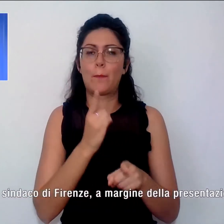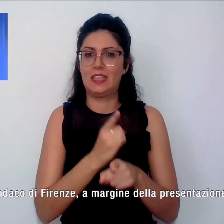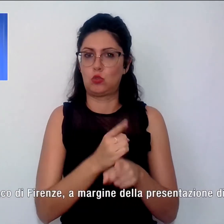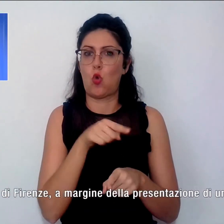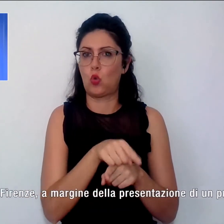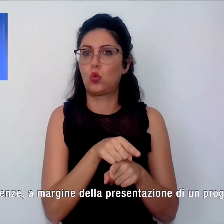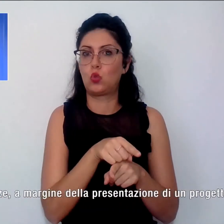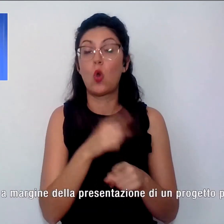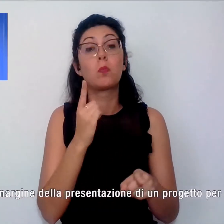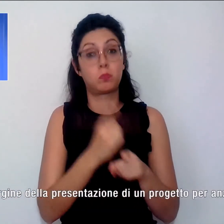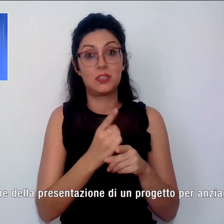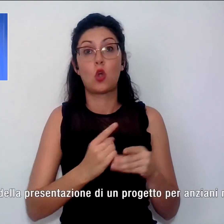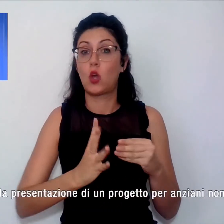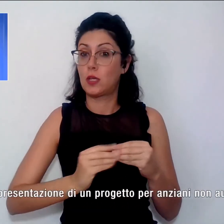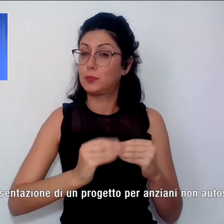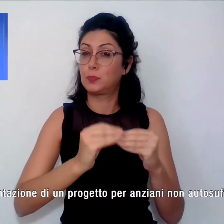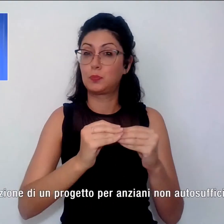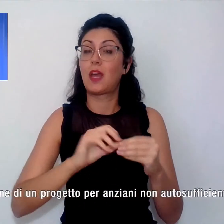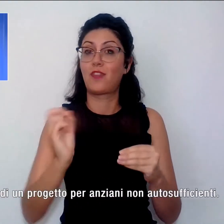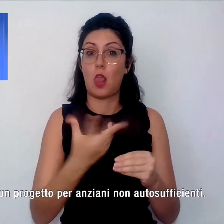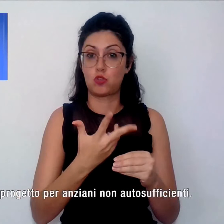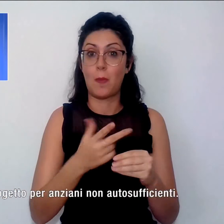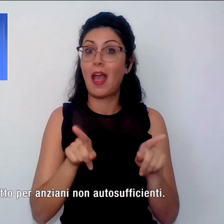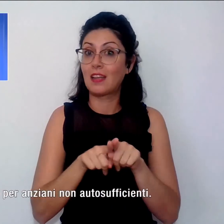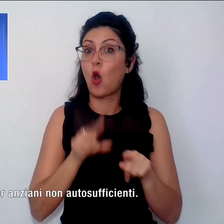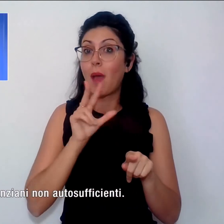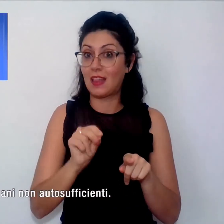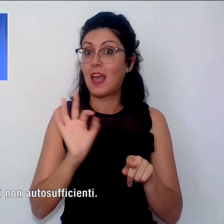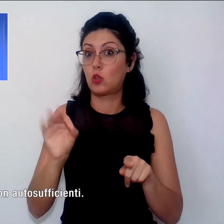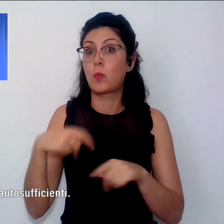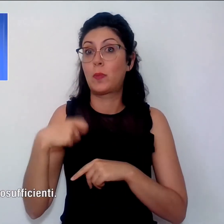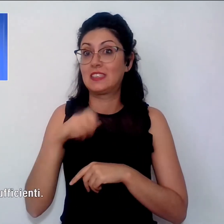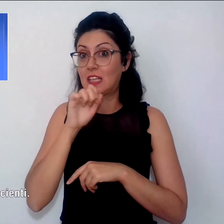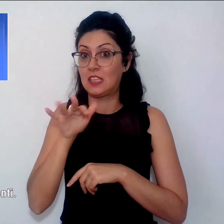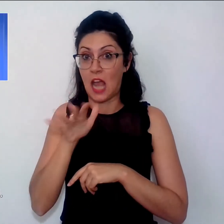bisogna realizzarle rapidamente, come ha detto il presidente Draghi.